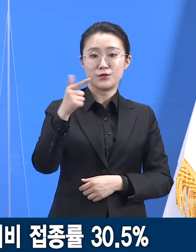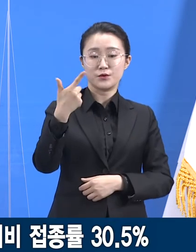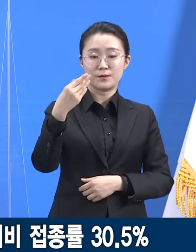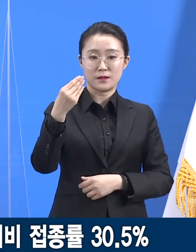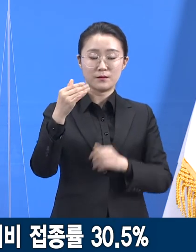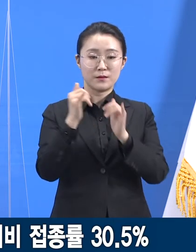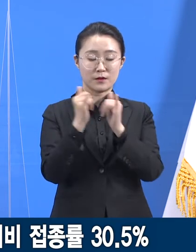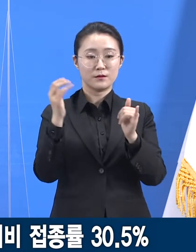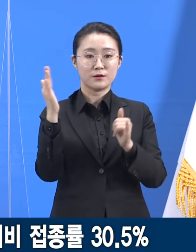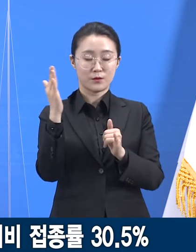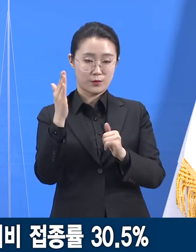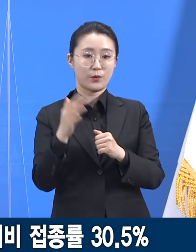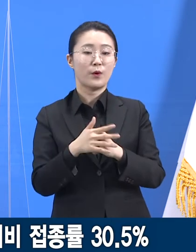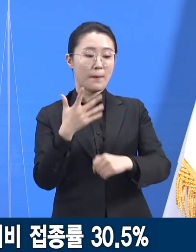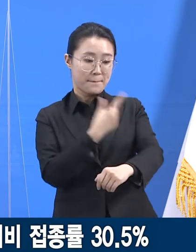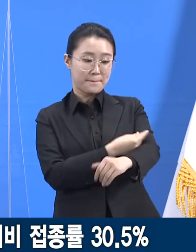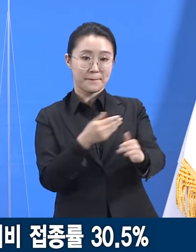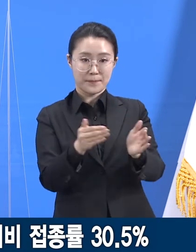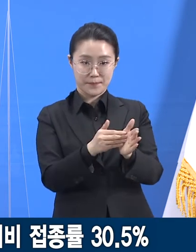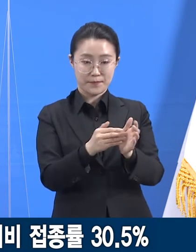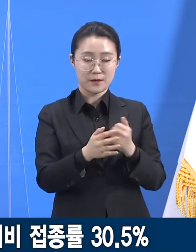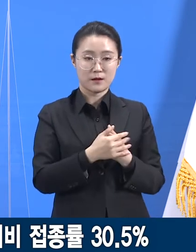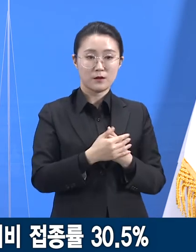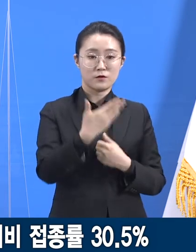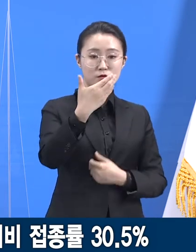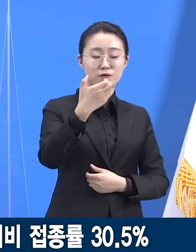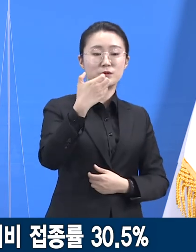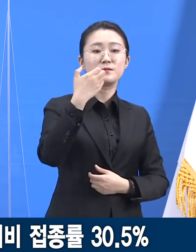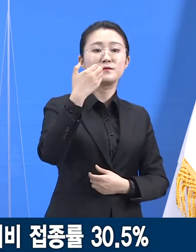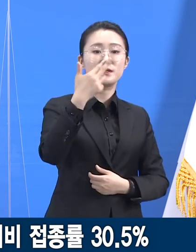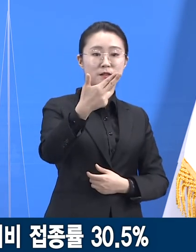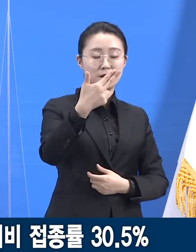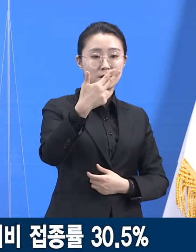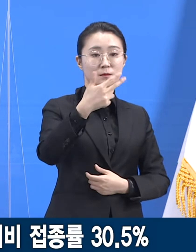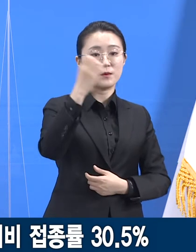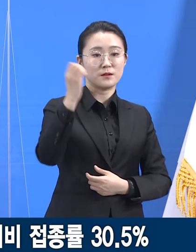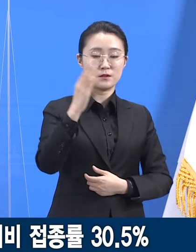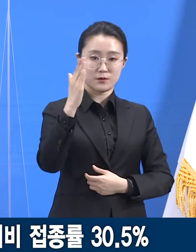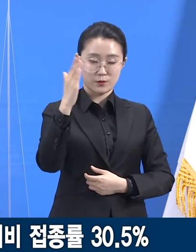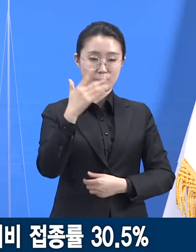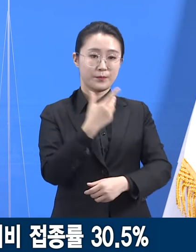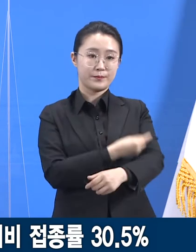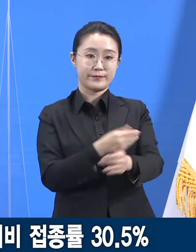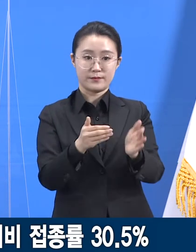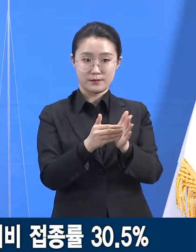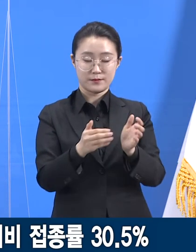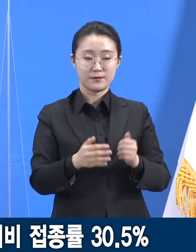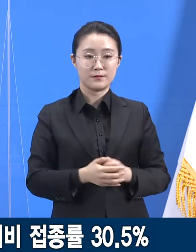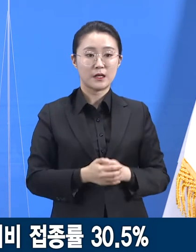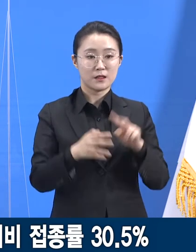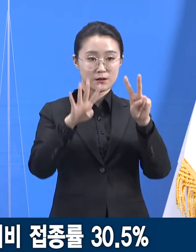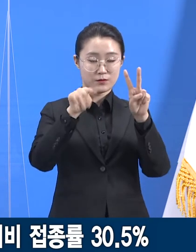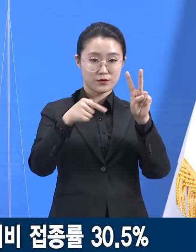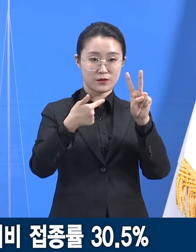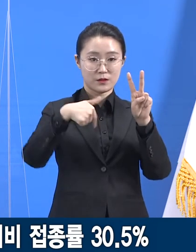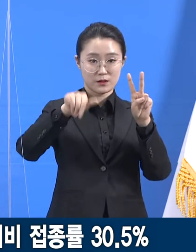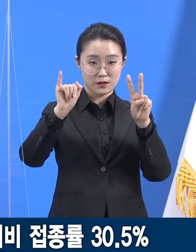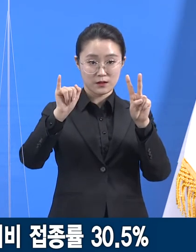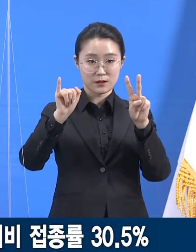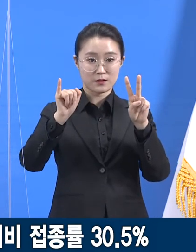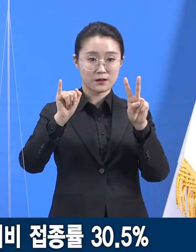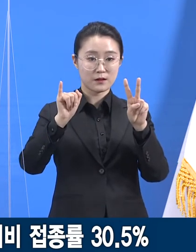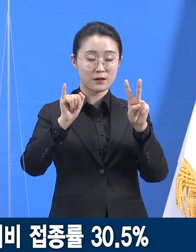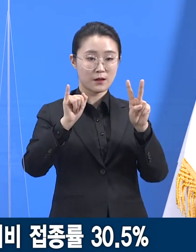동의자 대비 접종률은 97.0%입니다. 2분기 대상자 예방접종의 경우는 총